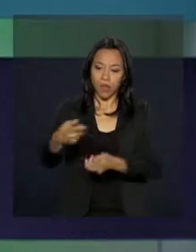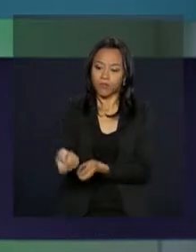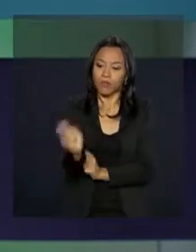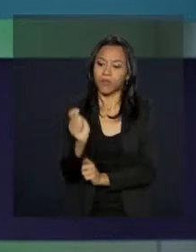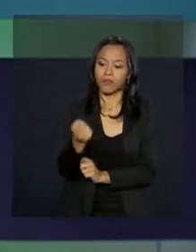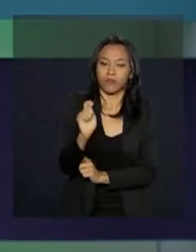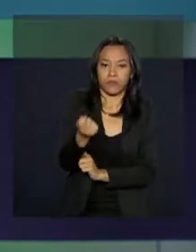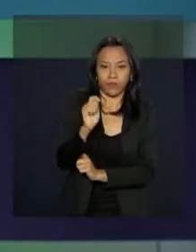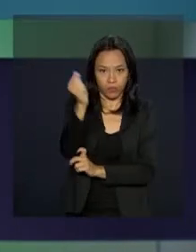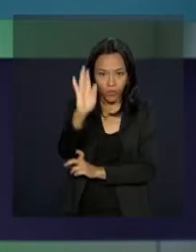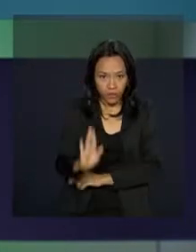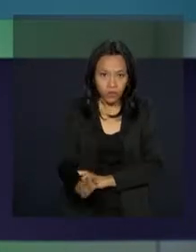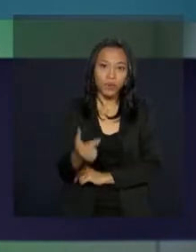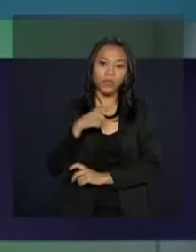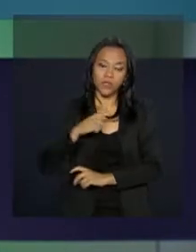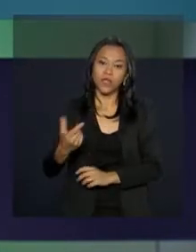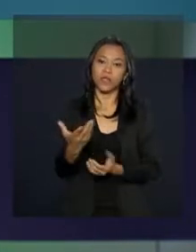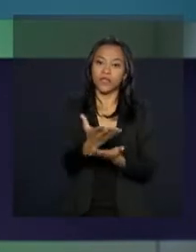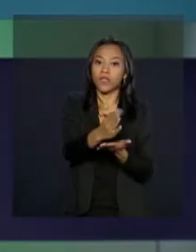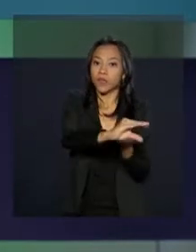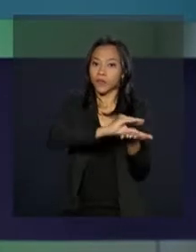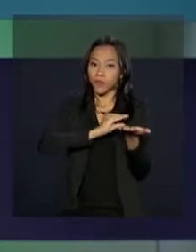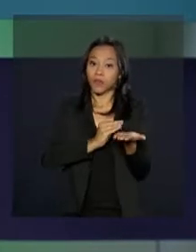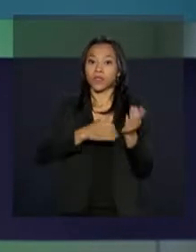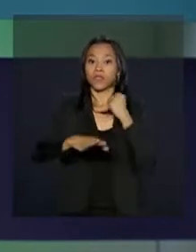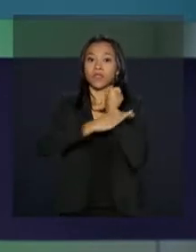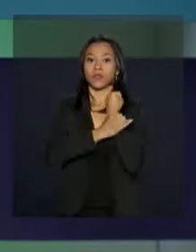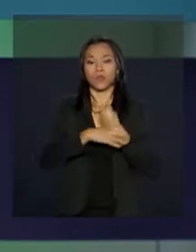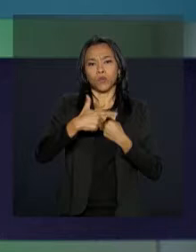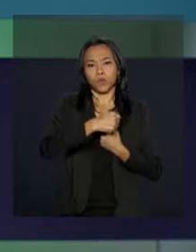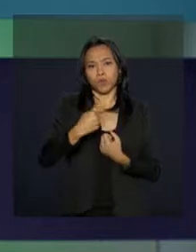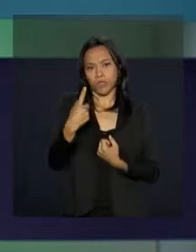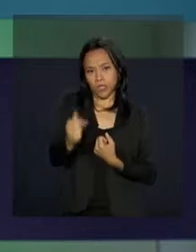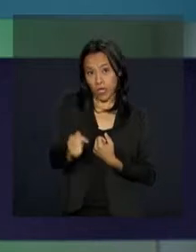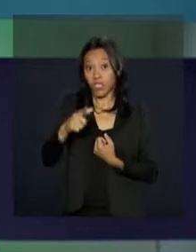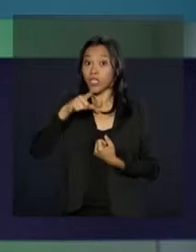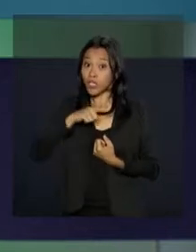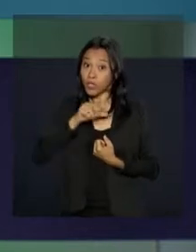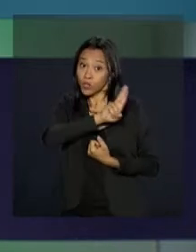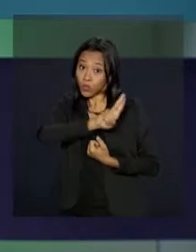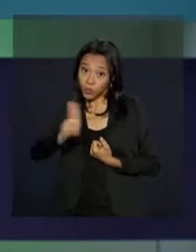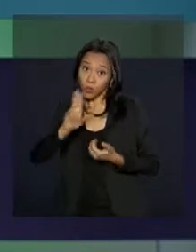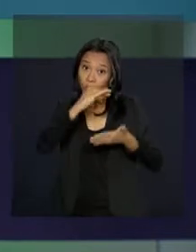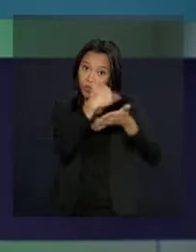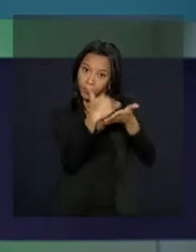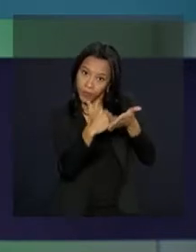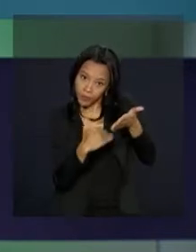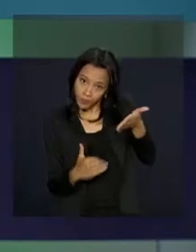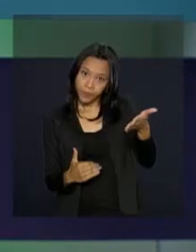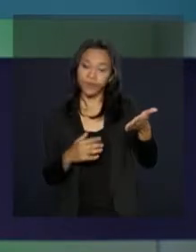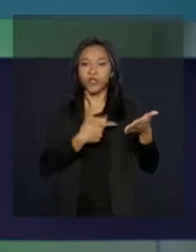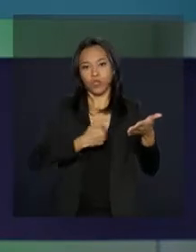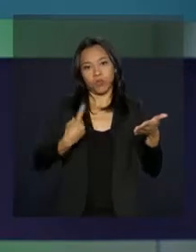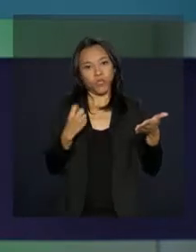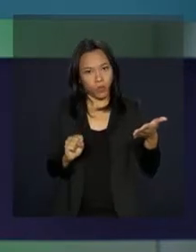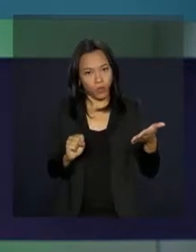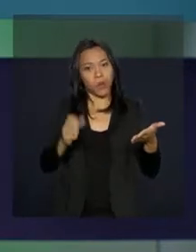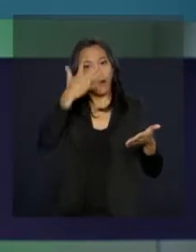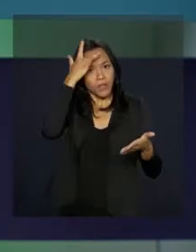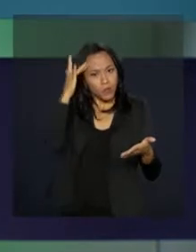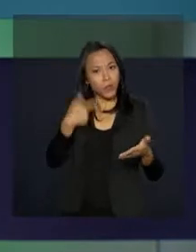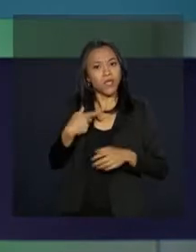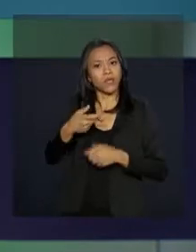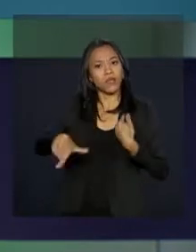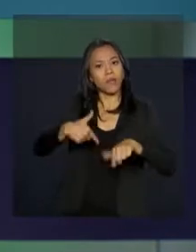que receberam o seguro defeso em 2017 e que tenham cadastros regulares em 2018. O pescador poderá